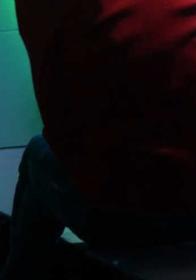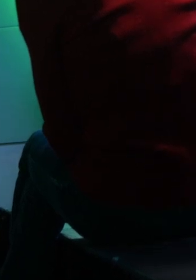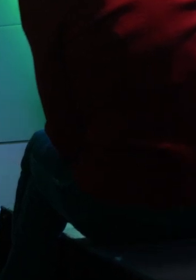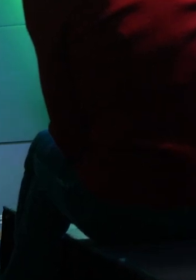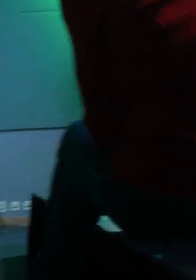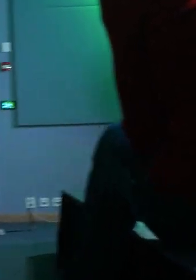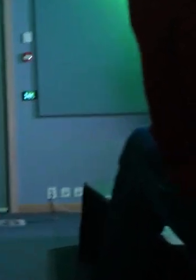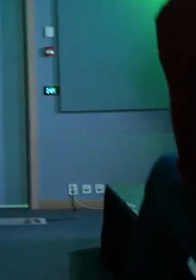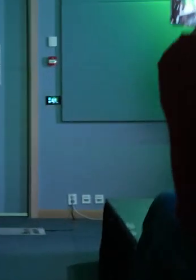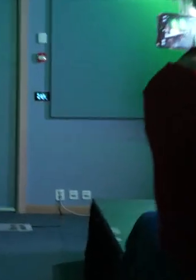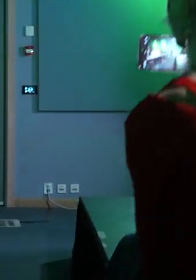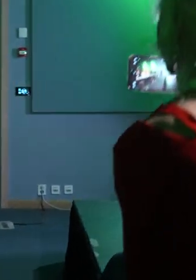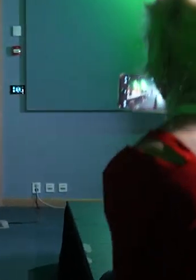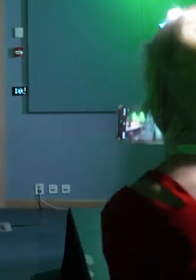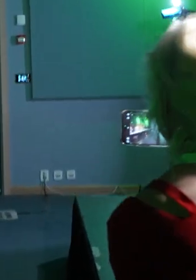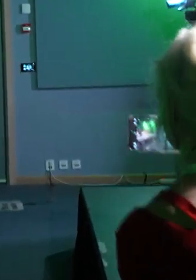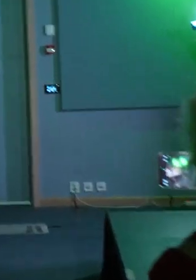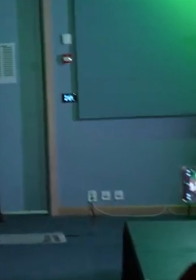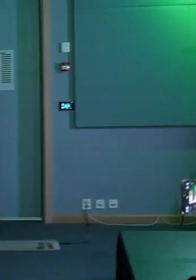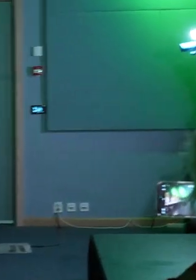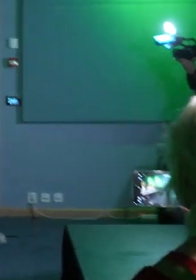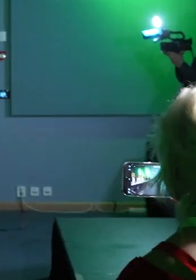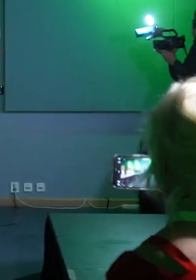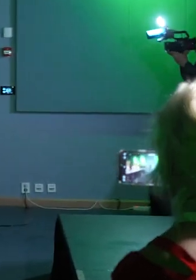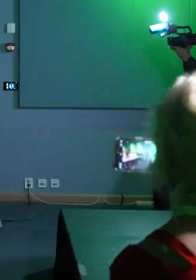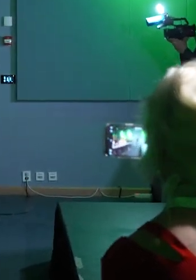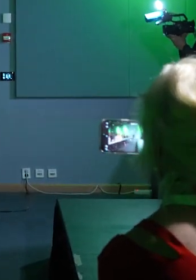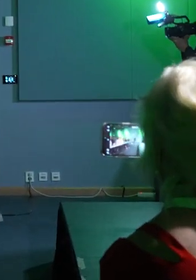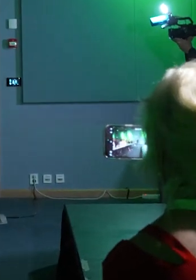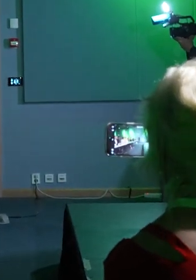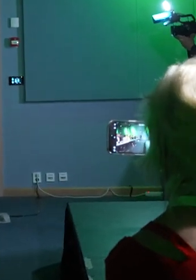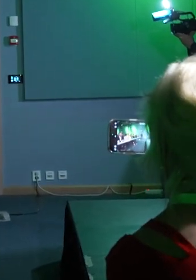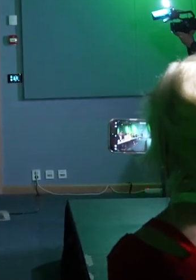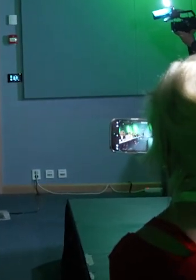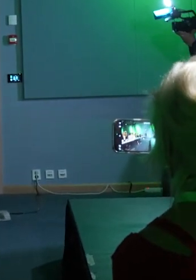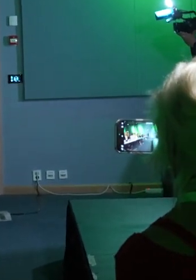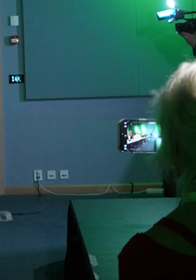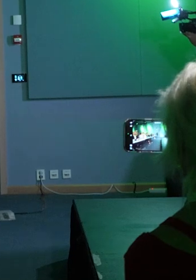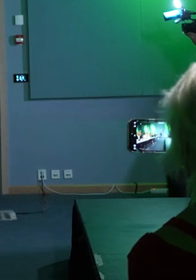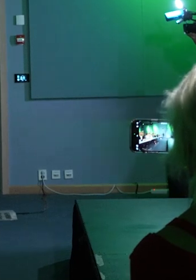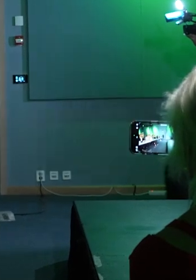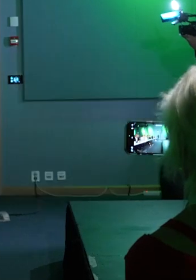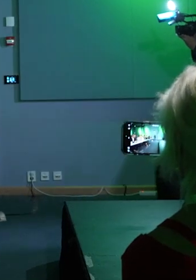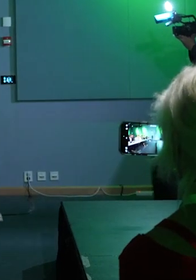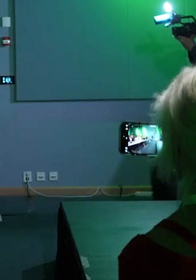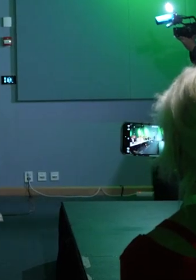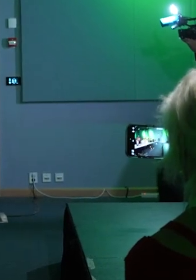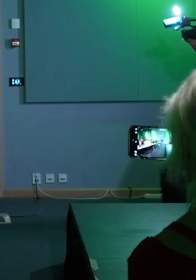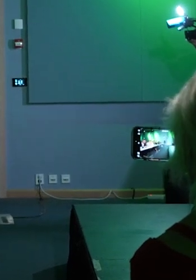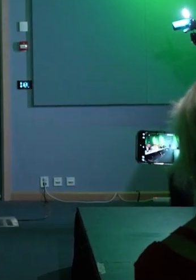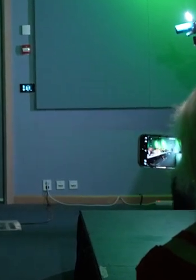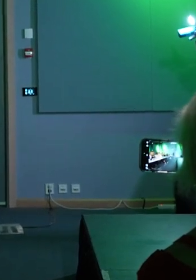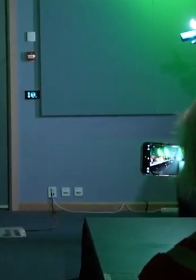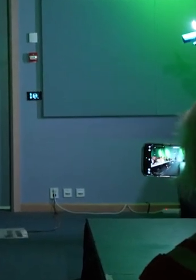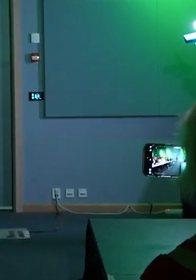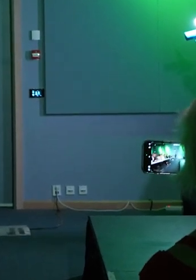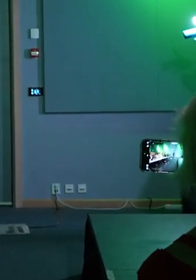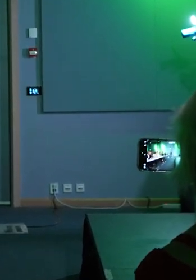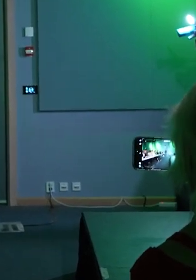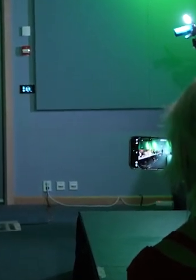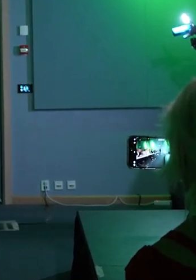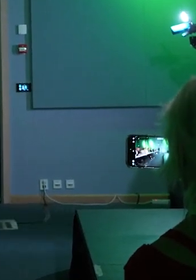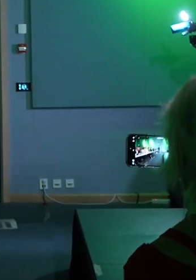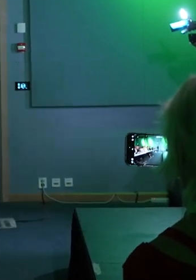Kjære landsmøte, ta vel imot en brei albergenser, en modig miljøverner, en